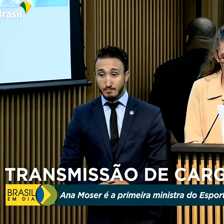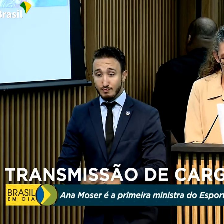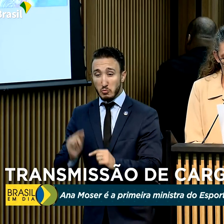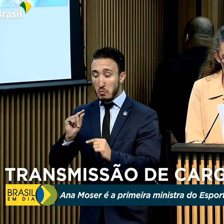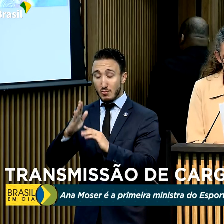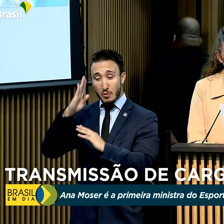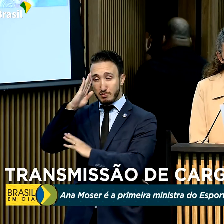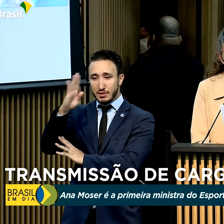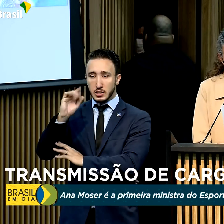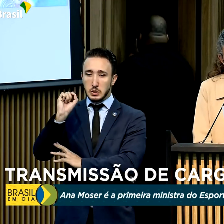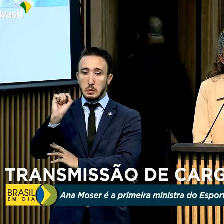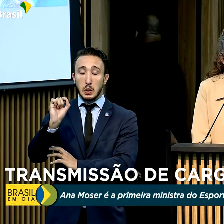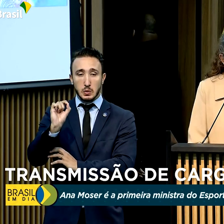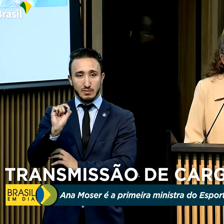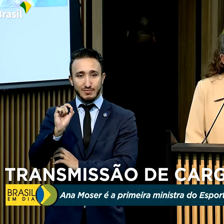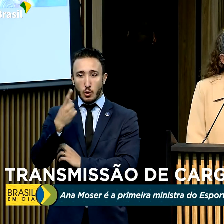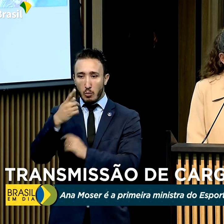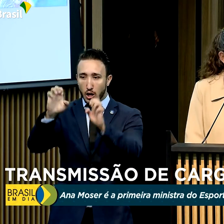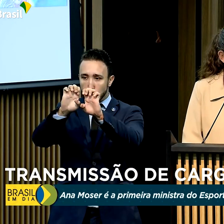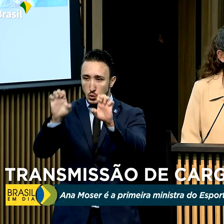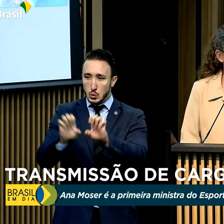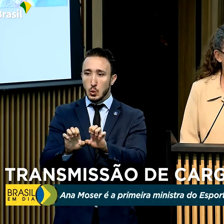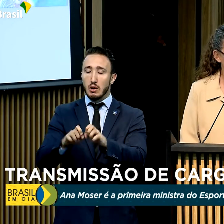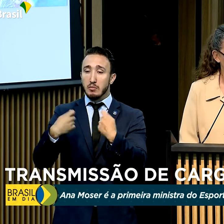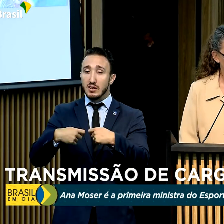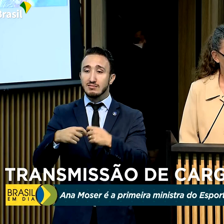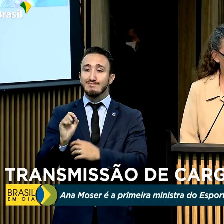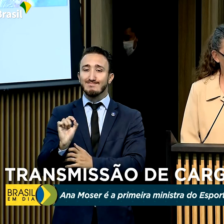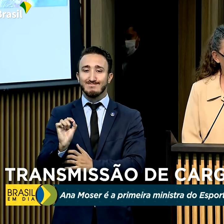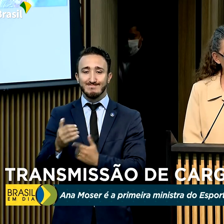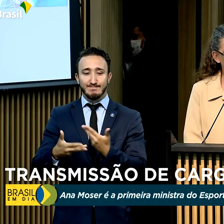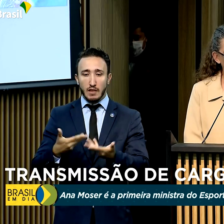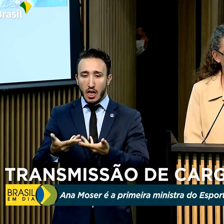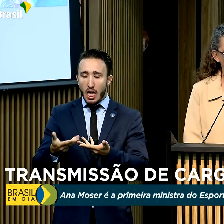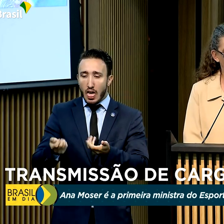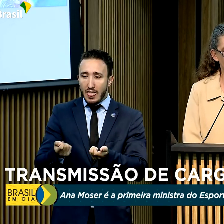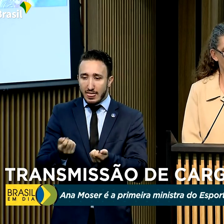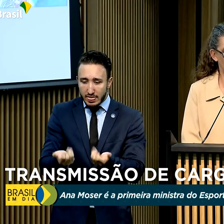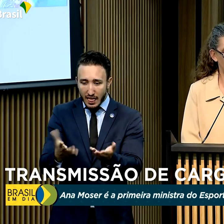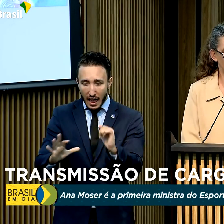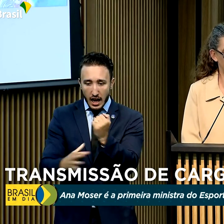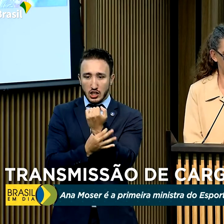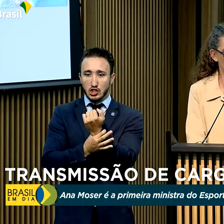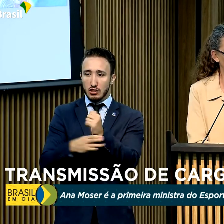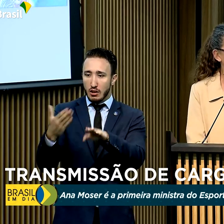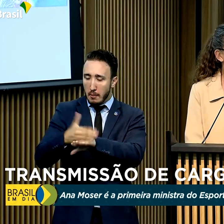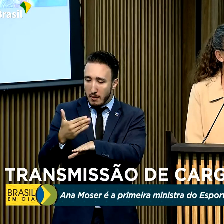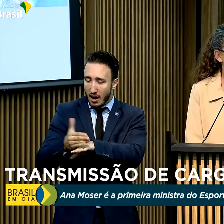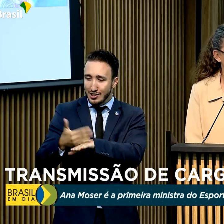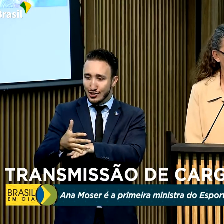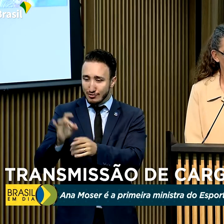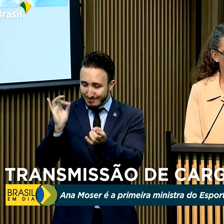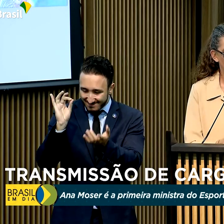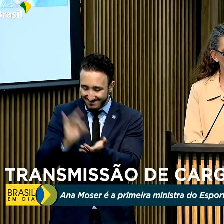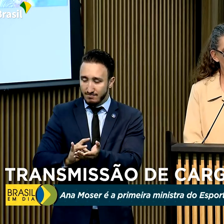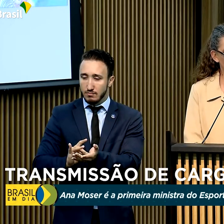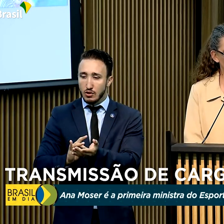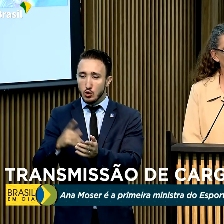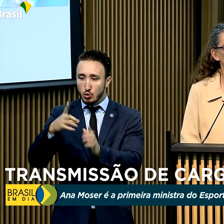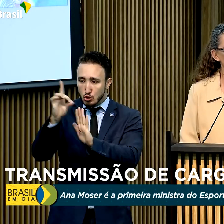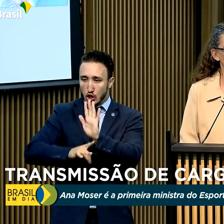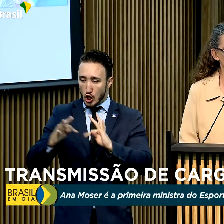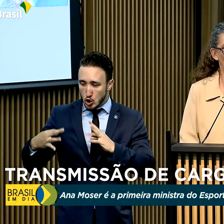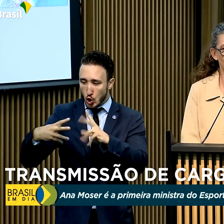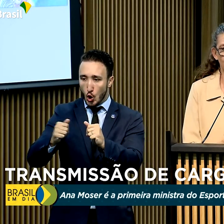pirâmide. De uma estrutura que deveria ser garantidora na prática do